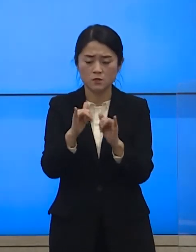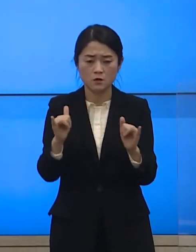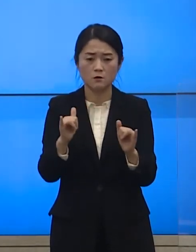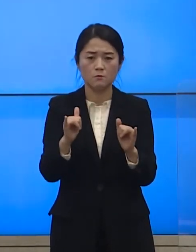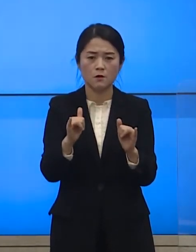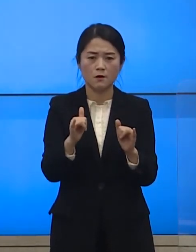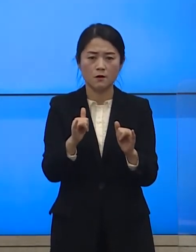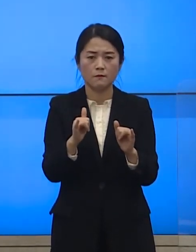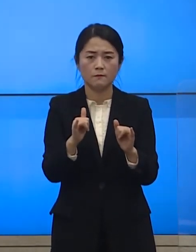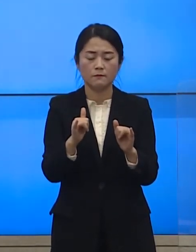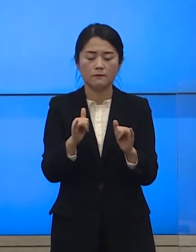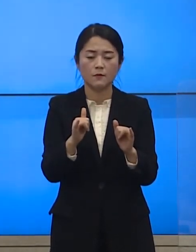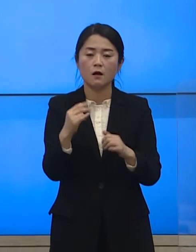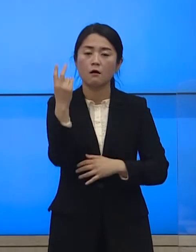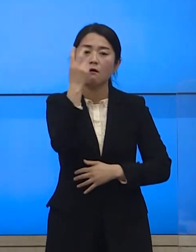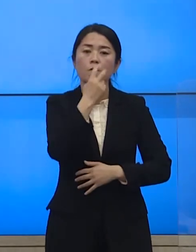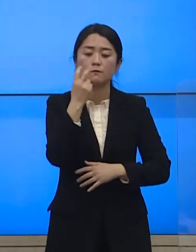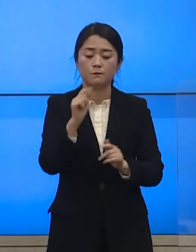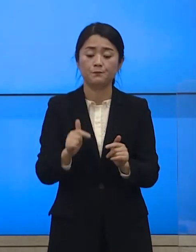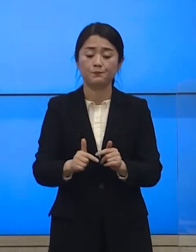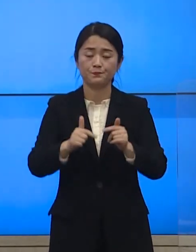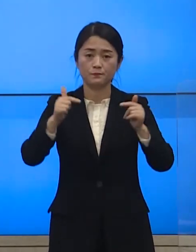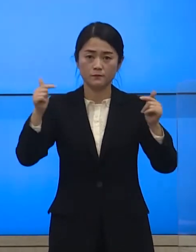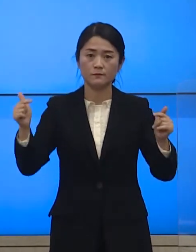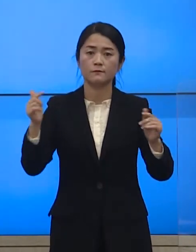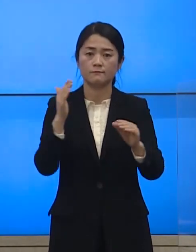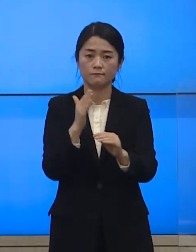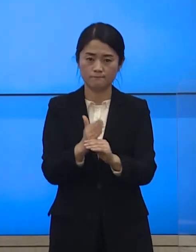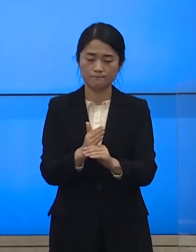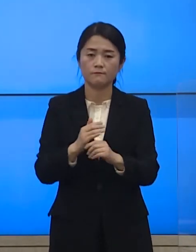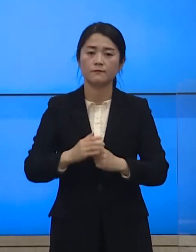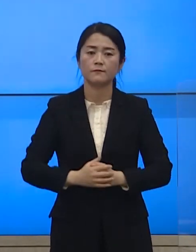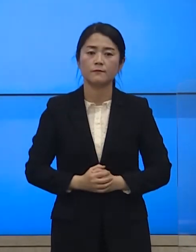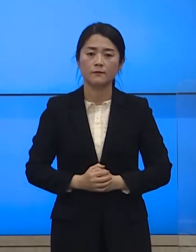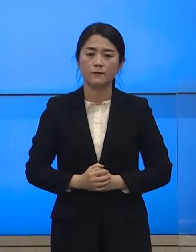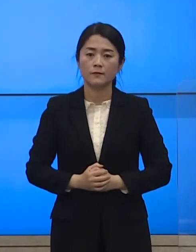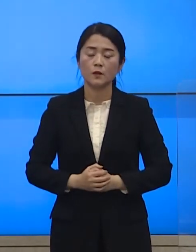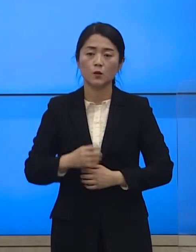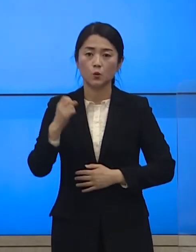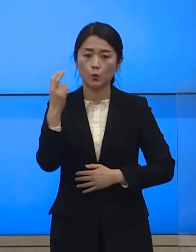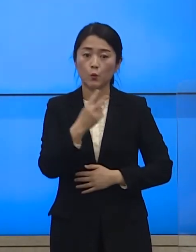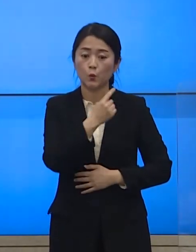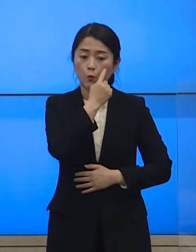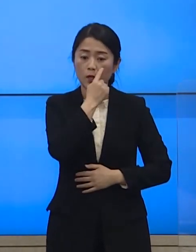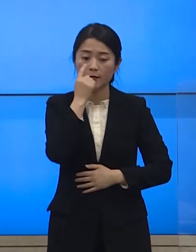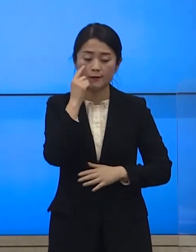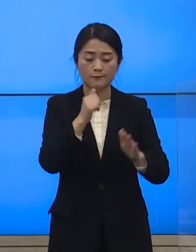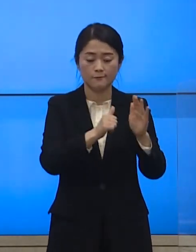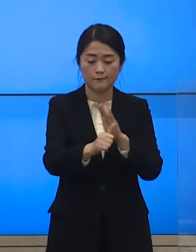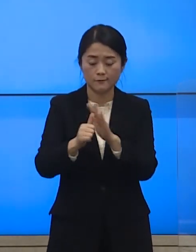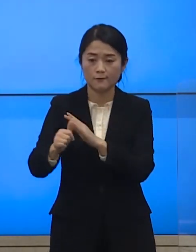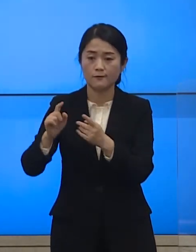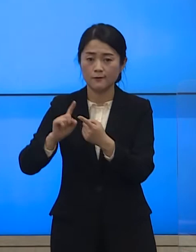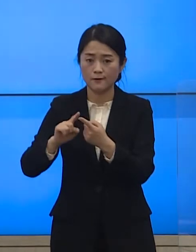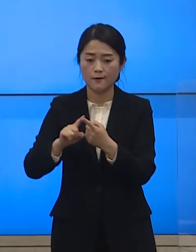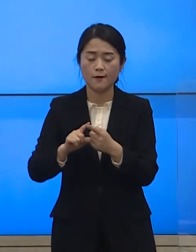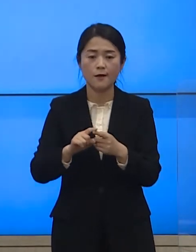광범위하게 검사를 확대하겠습니다 또한 확인된 이동 동선은